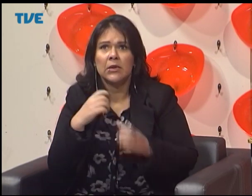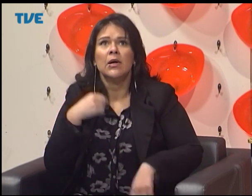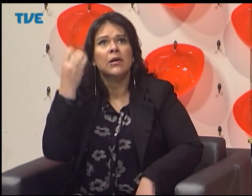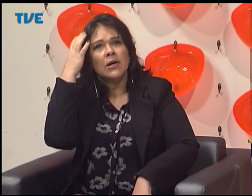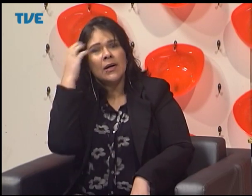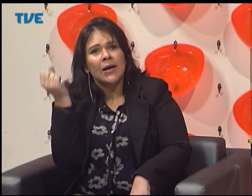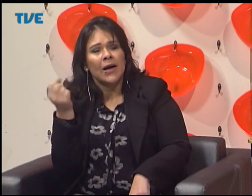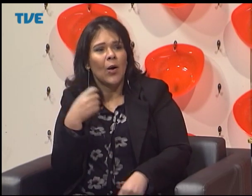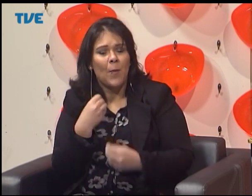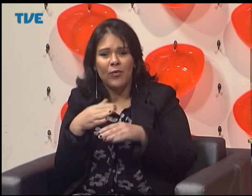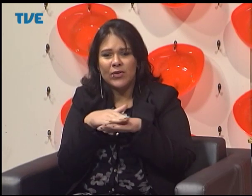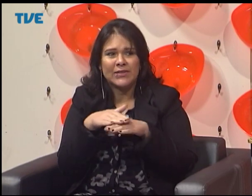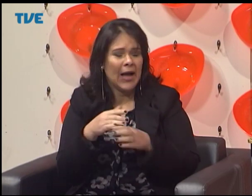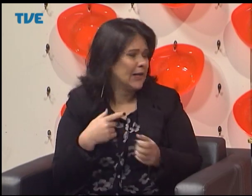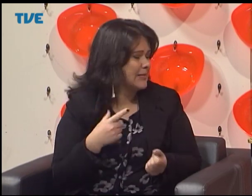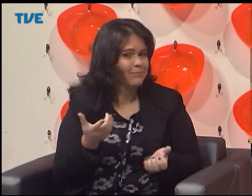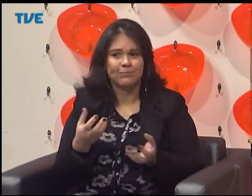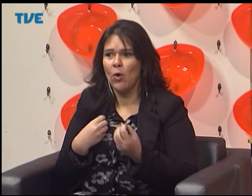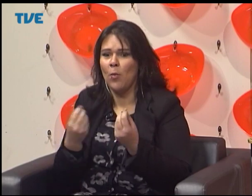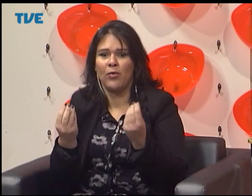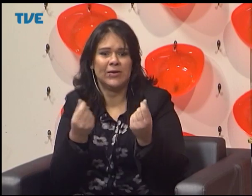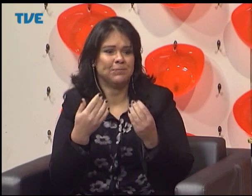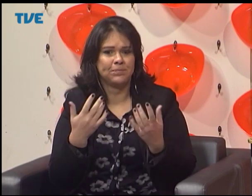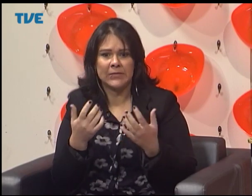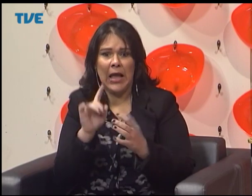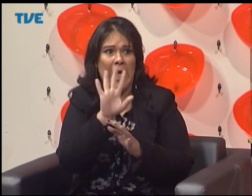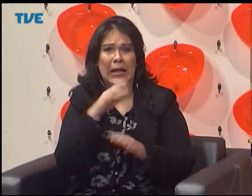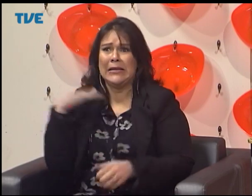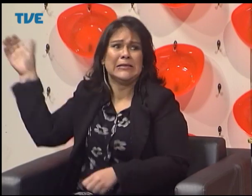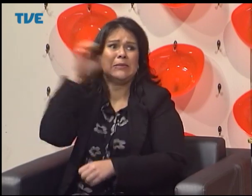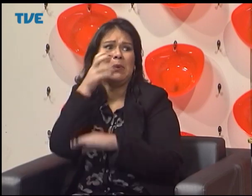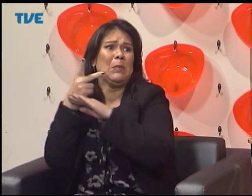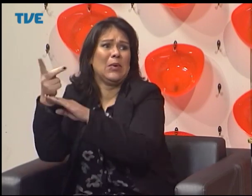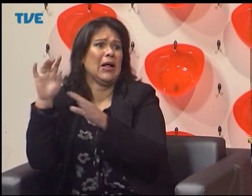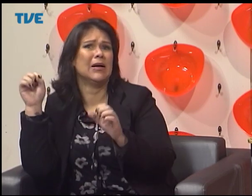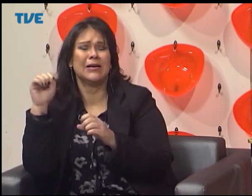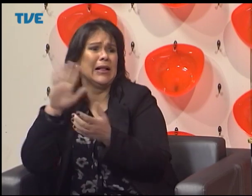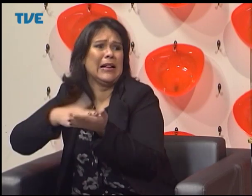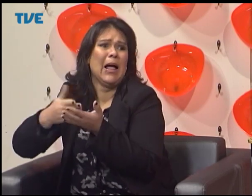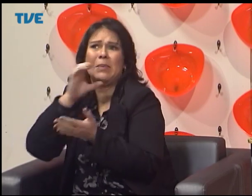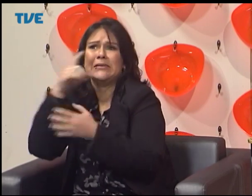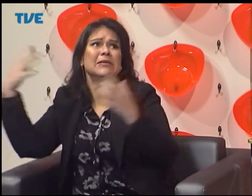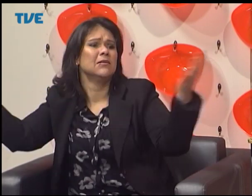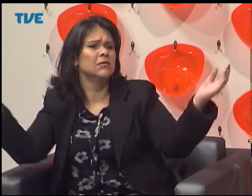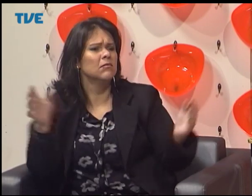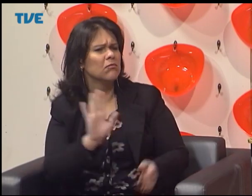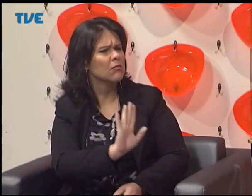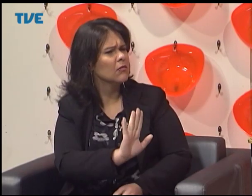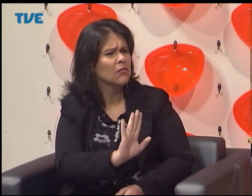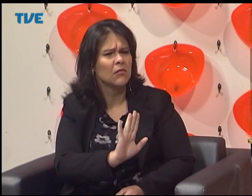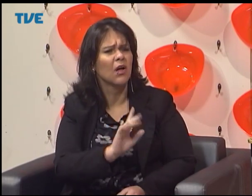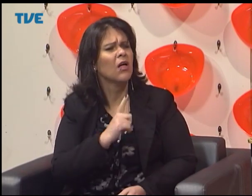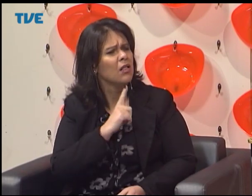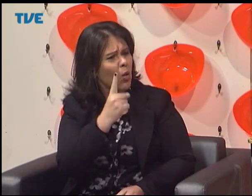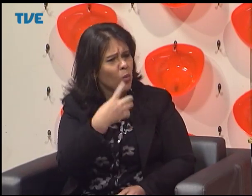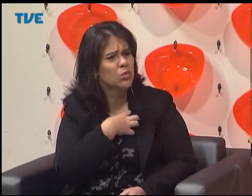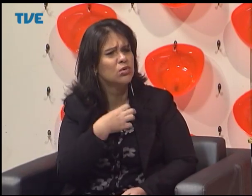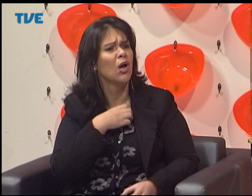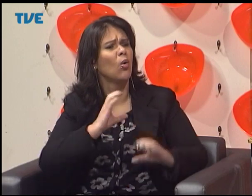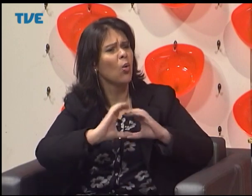sistema gestual ou vamos... Entende? Há possibilidades de comunicação se a pessoa está disponível a isso, se ela está aberta